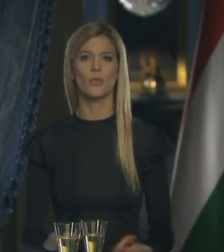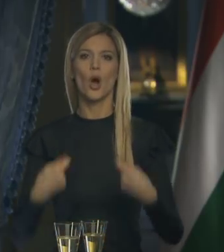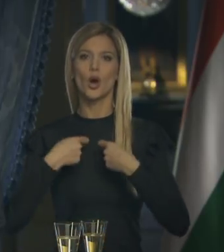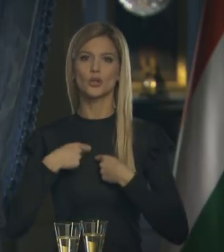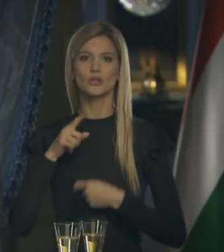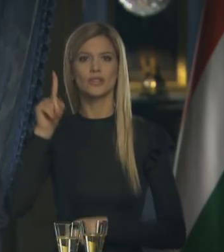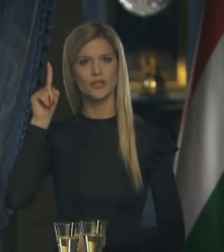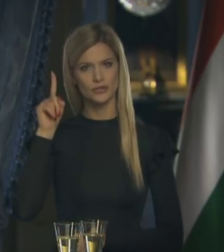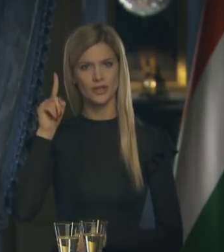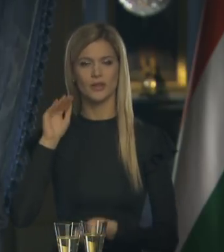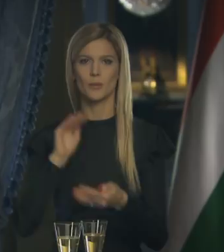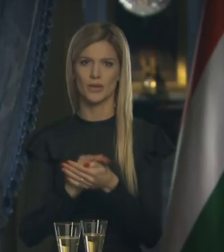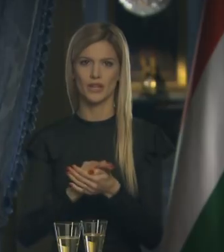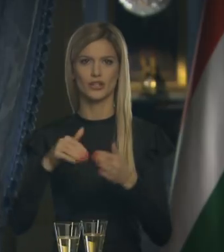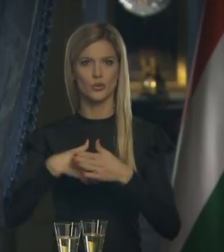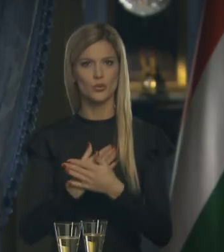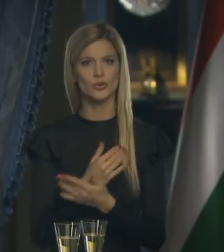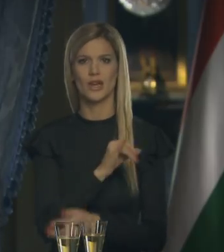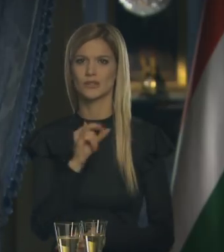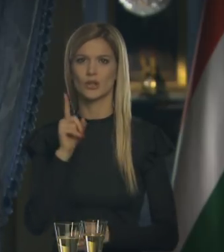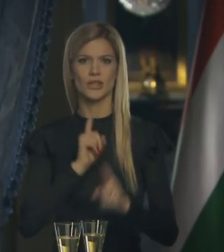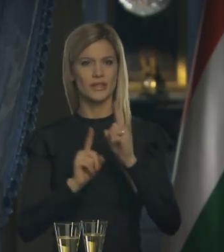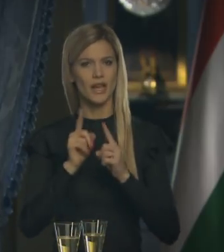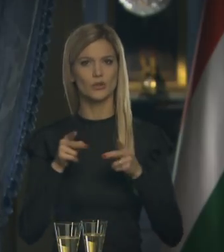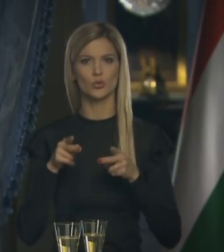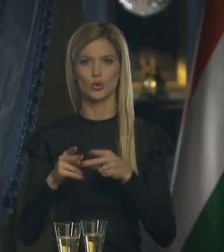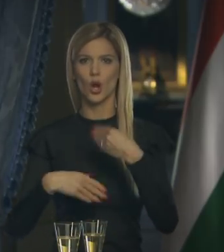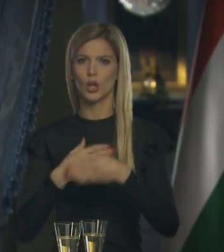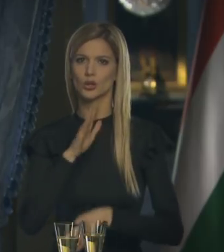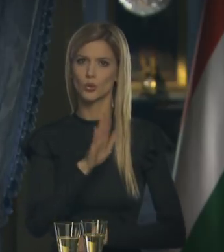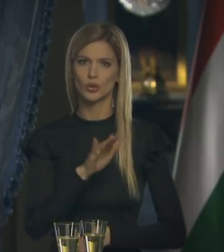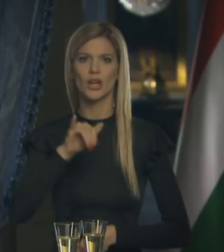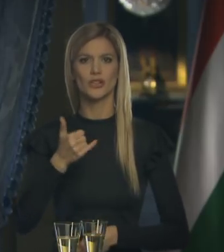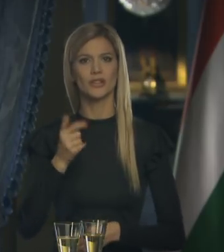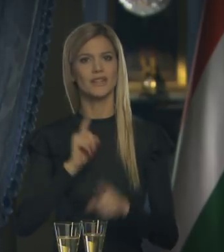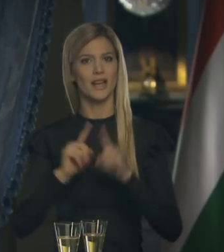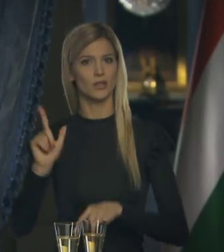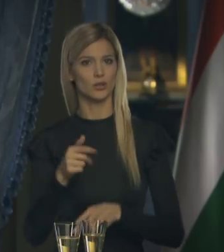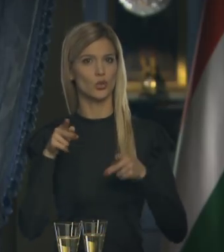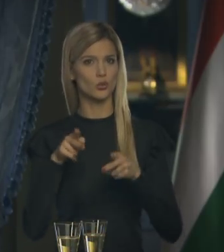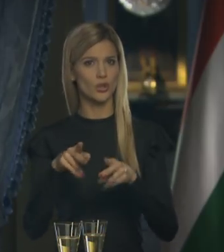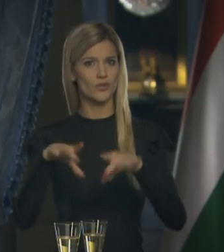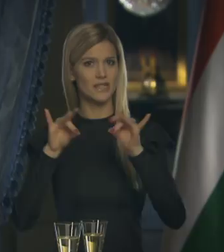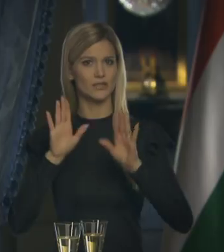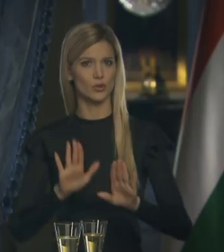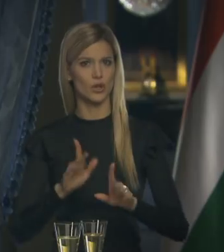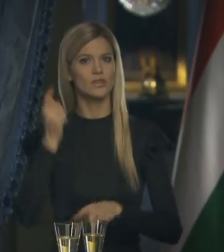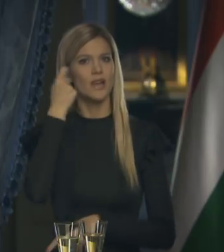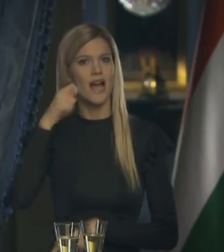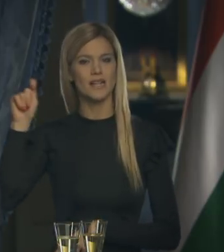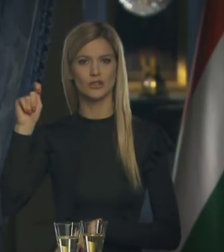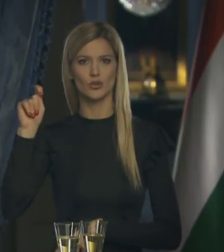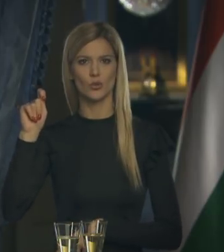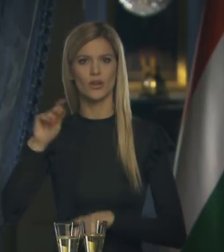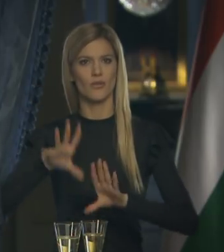Adjon az Isten békés új esztendőt, a járt uton haladóknak és a járatlan utat választóknak, az áldozatot